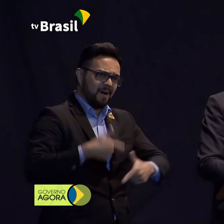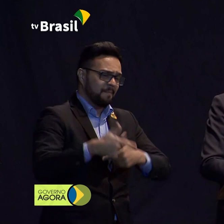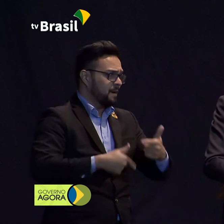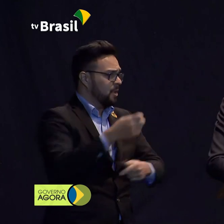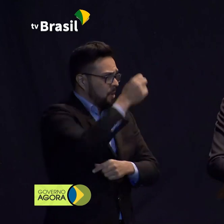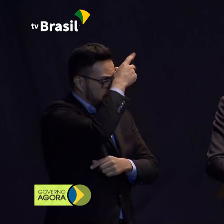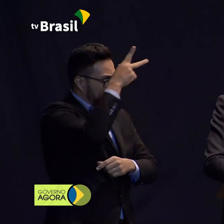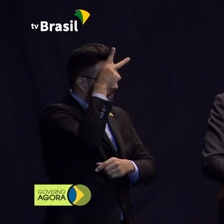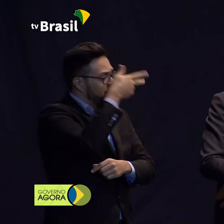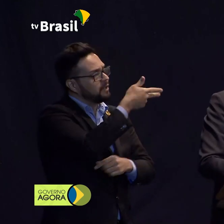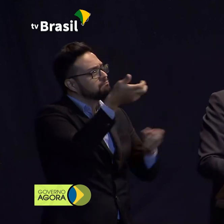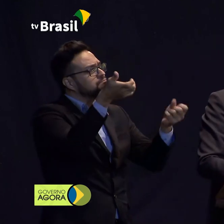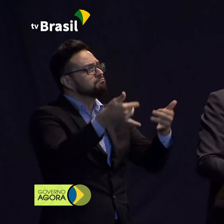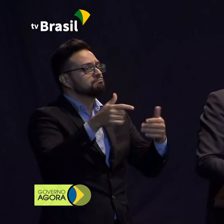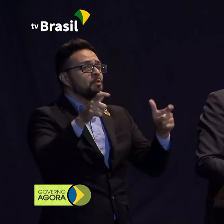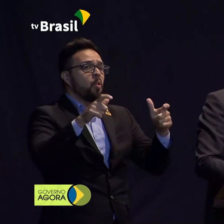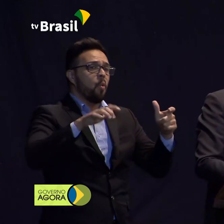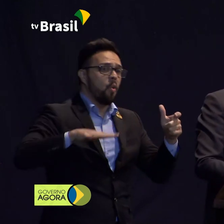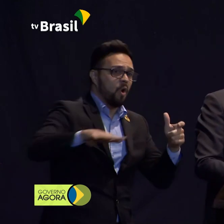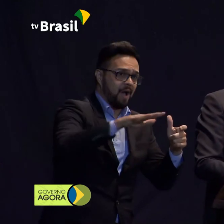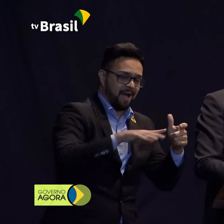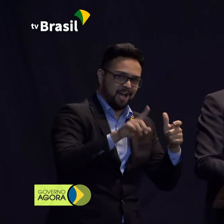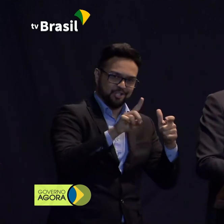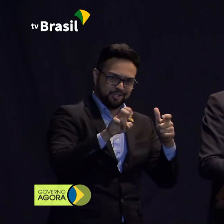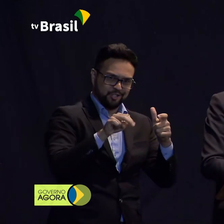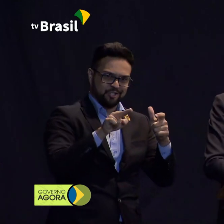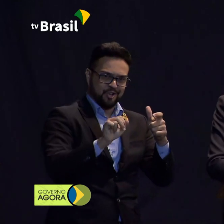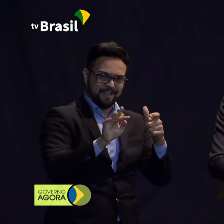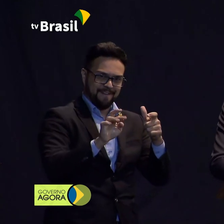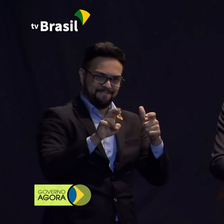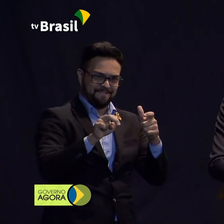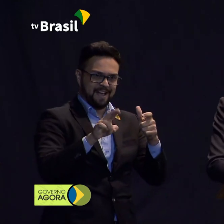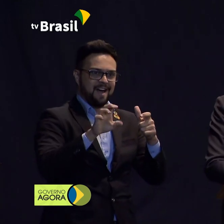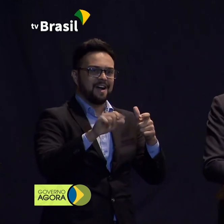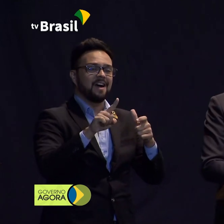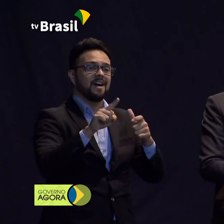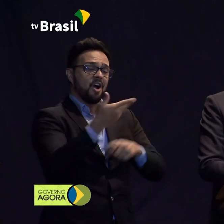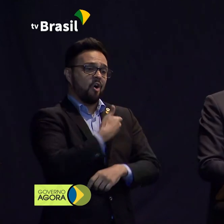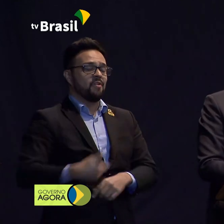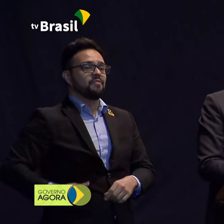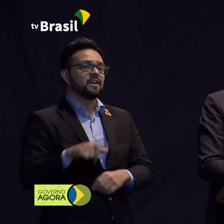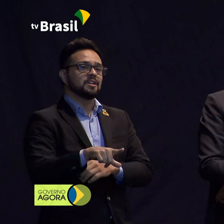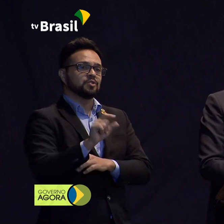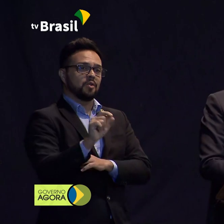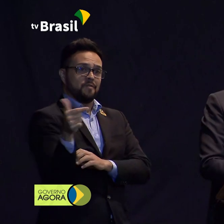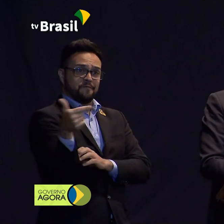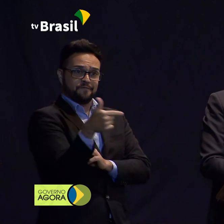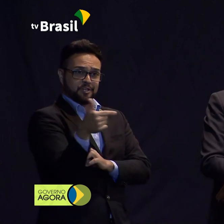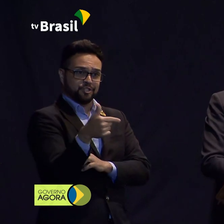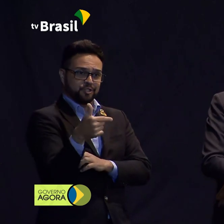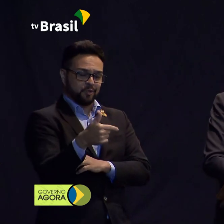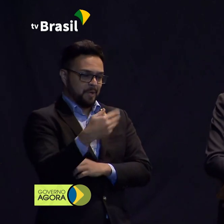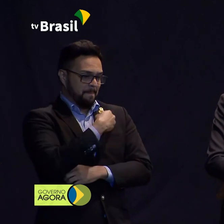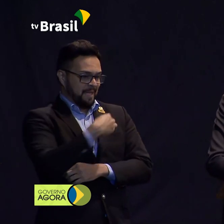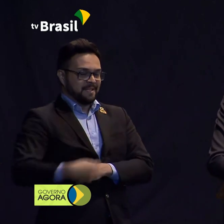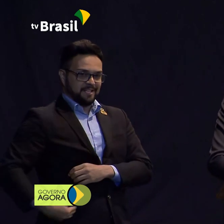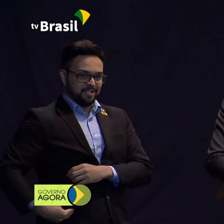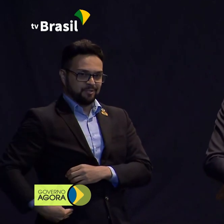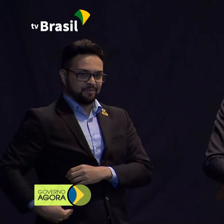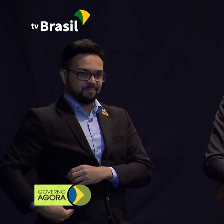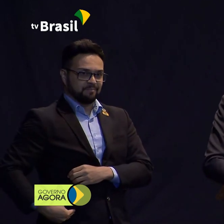bem disse na questão da Zona Franca de Manaus, de um governo que escolheu 22 ministros com critério técnico,